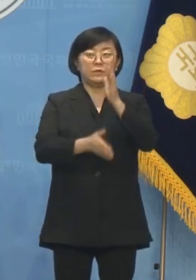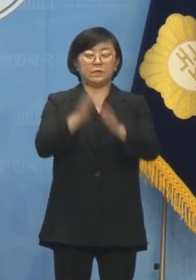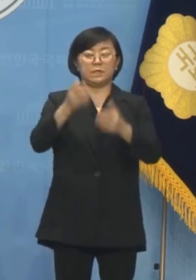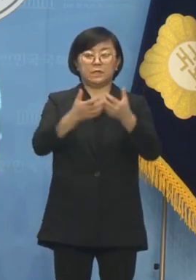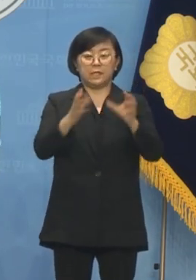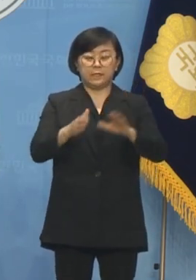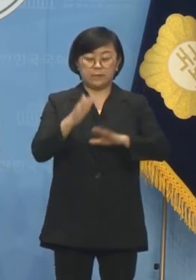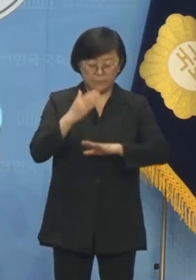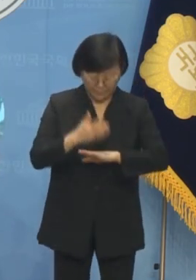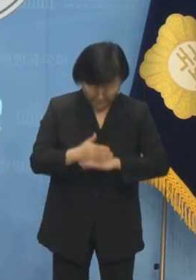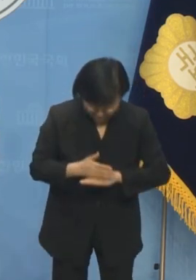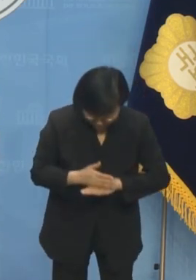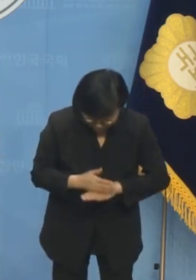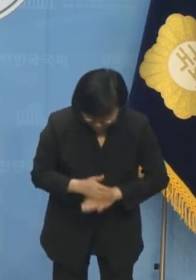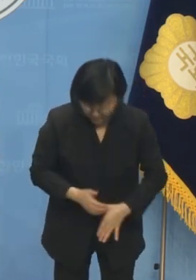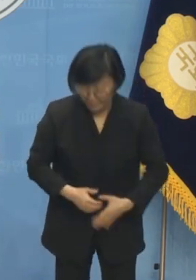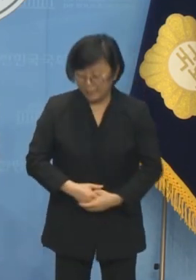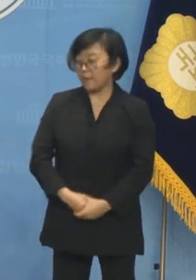고맙습니다.